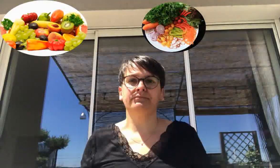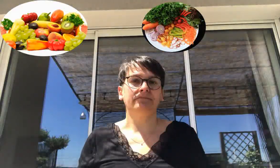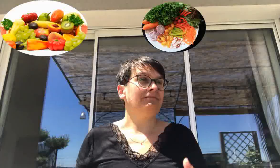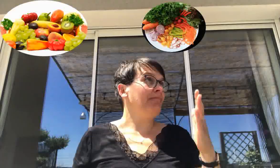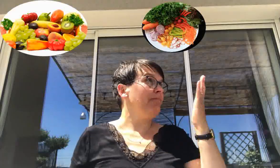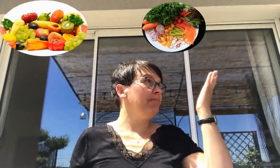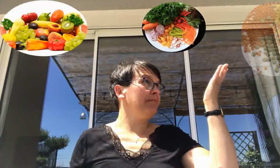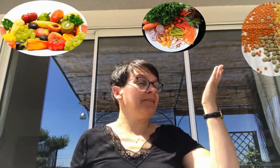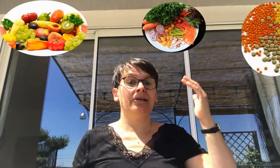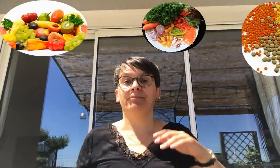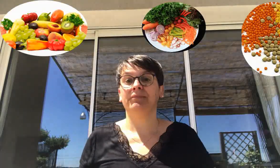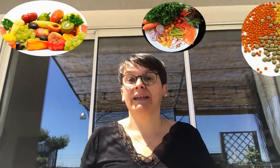et il mange aussi des graines.